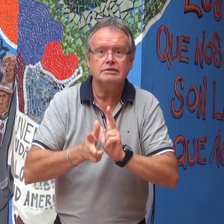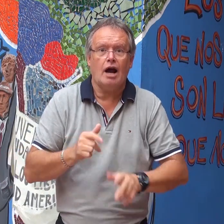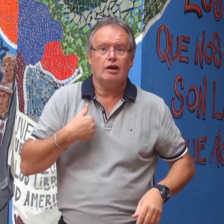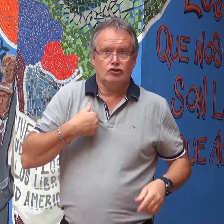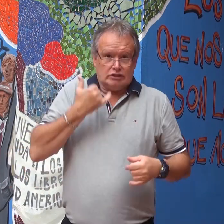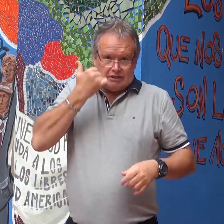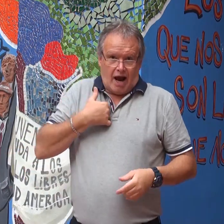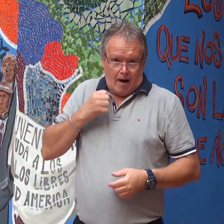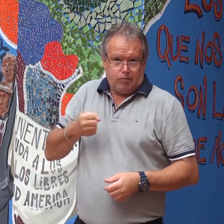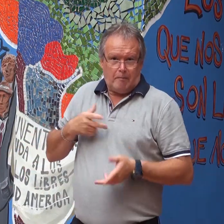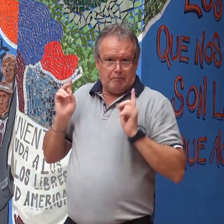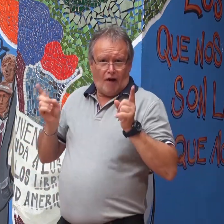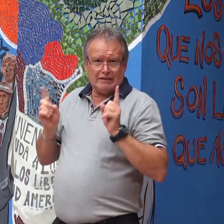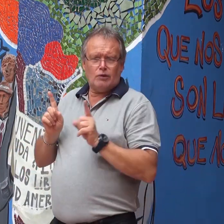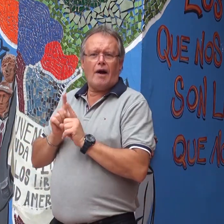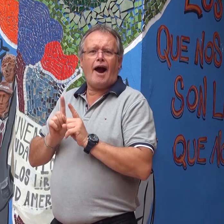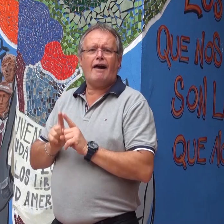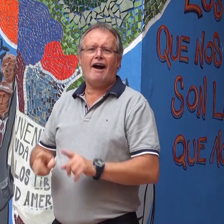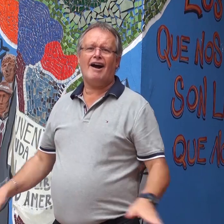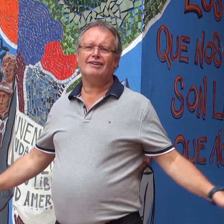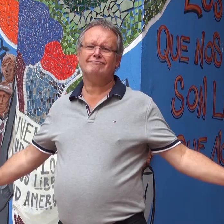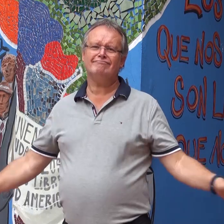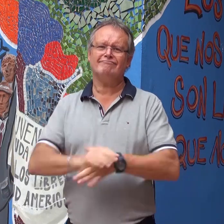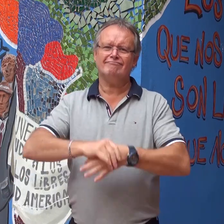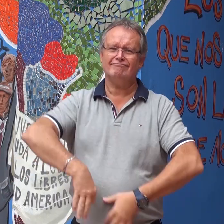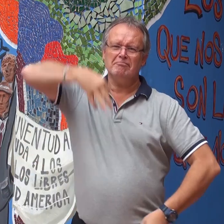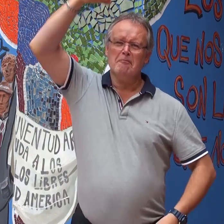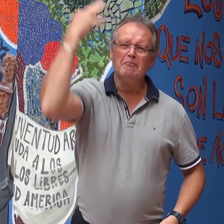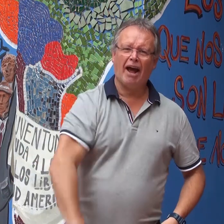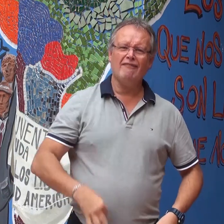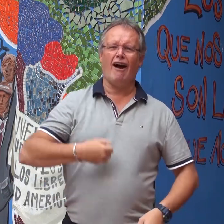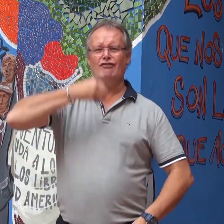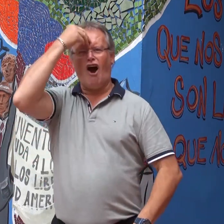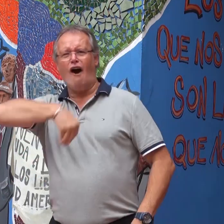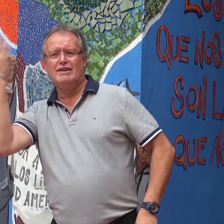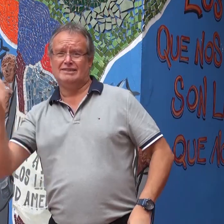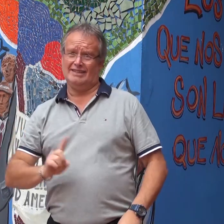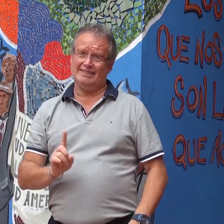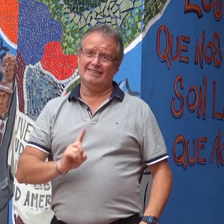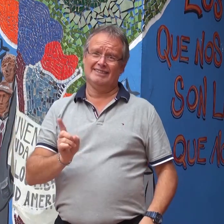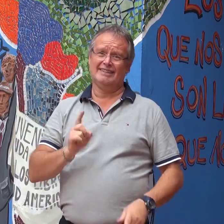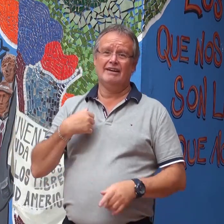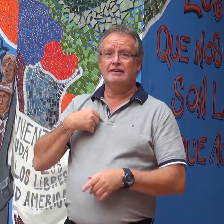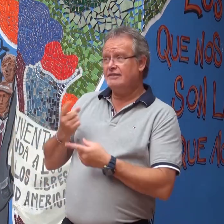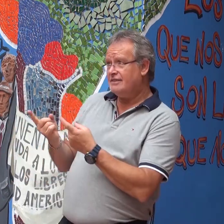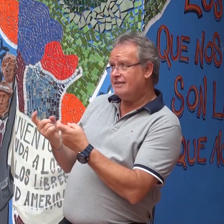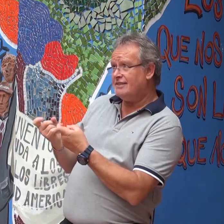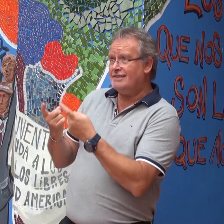en el futuro, yo soy un docente de lengua de señas, yo ya ejerzo como docente, pero no hay manera exacta, perfecta y oficial, sino que fui